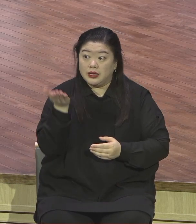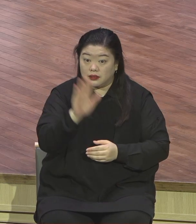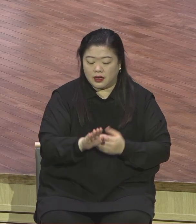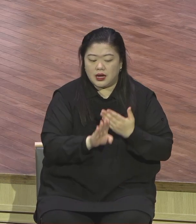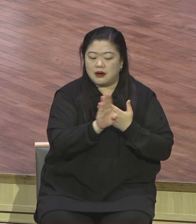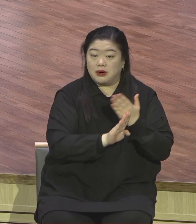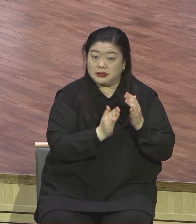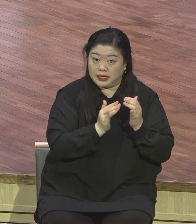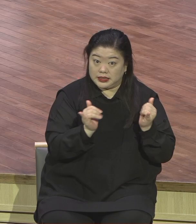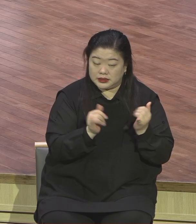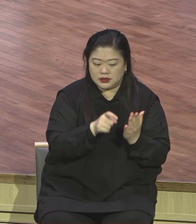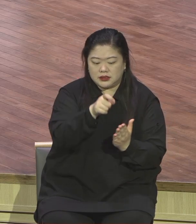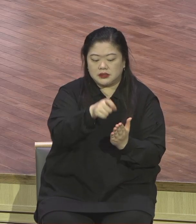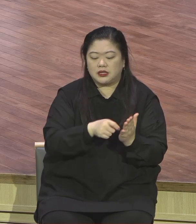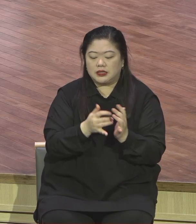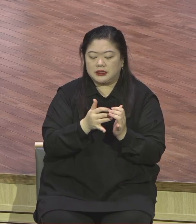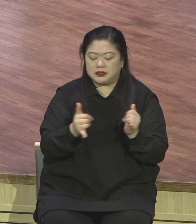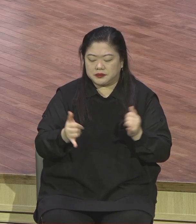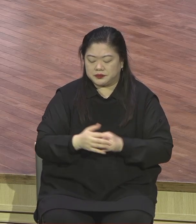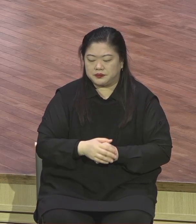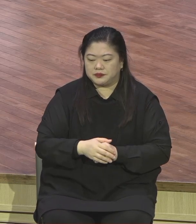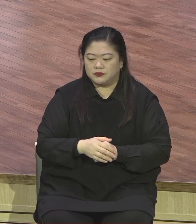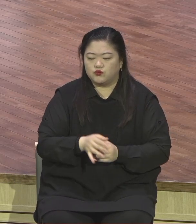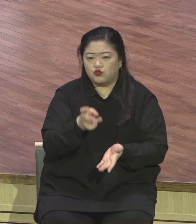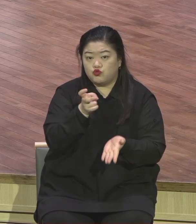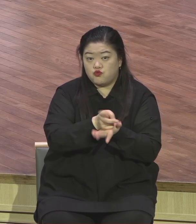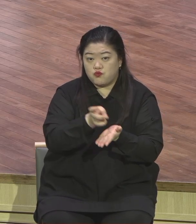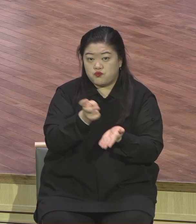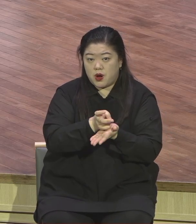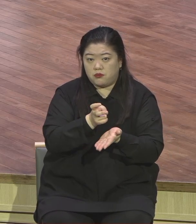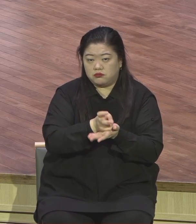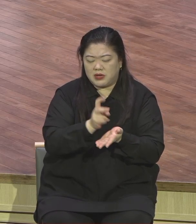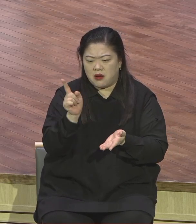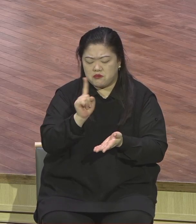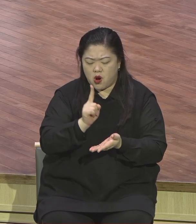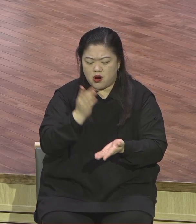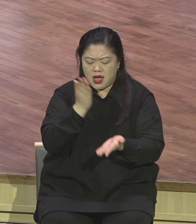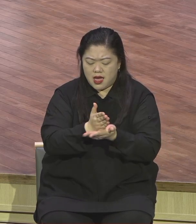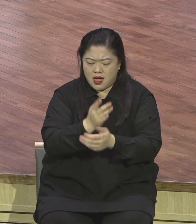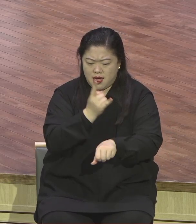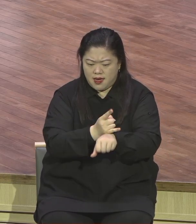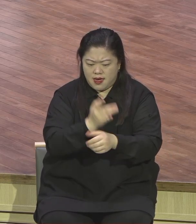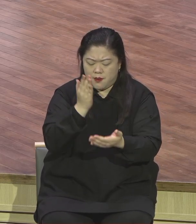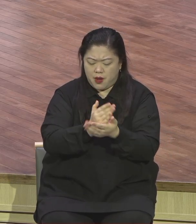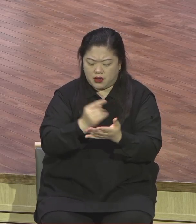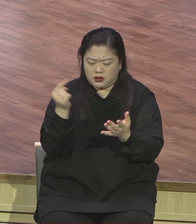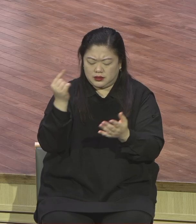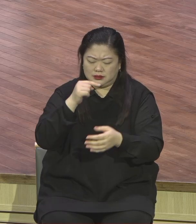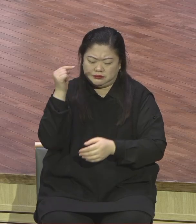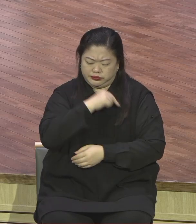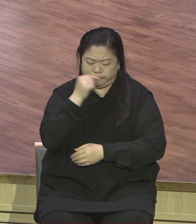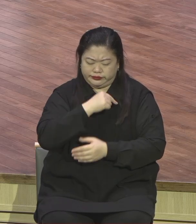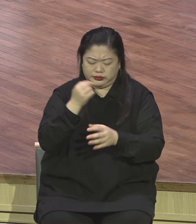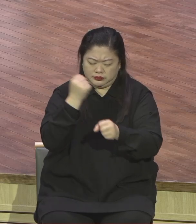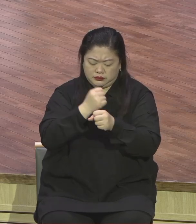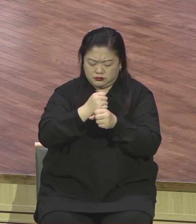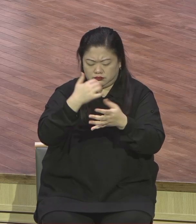613가지의 시행 세측을 그렇게 만들어가지고 그것을